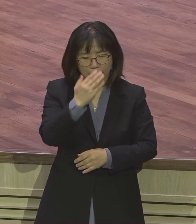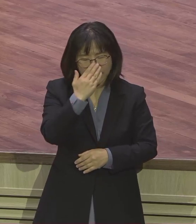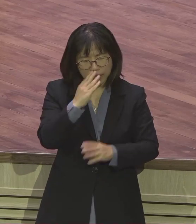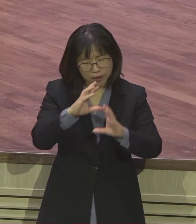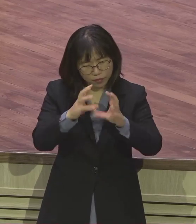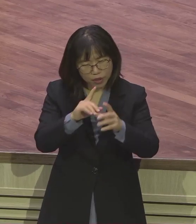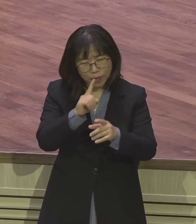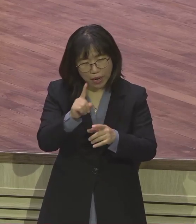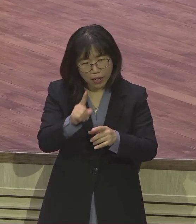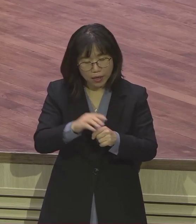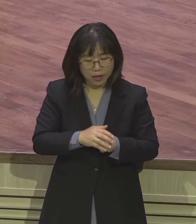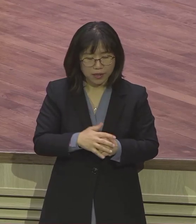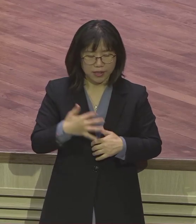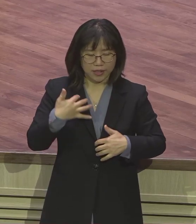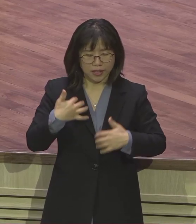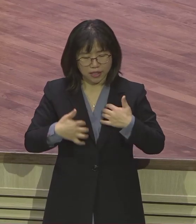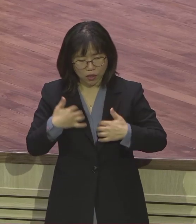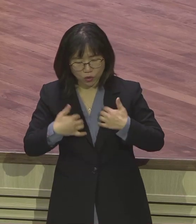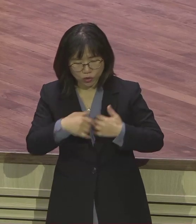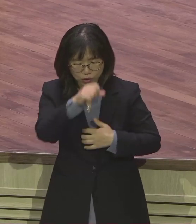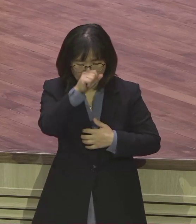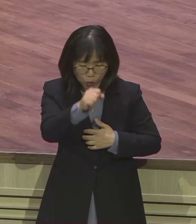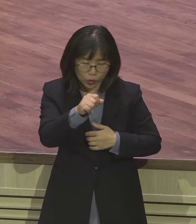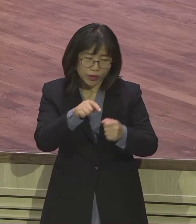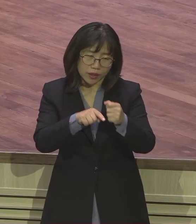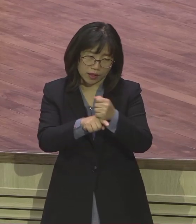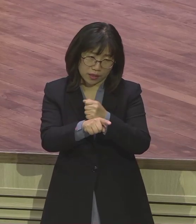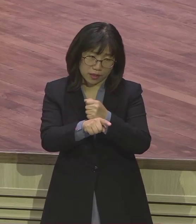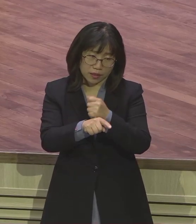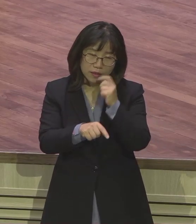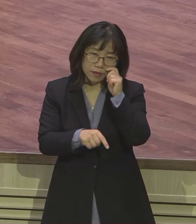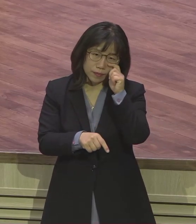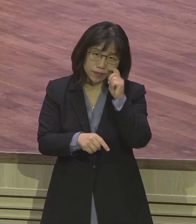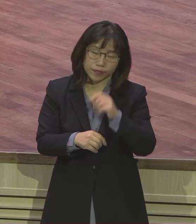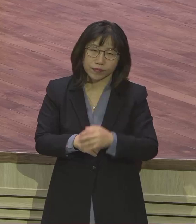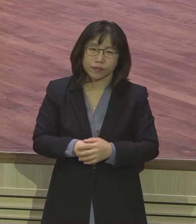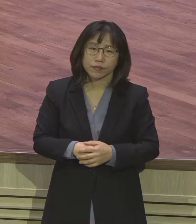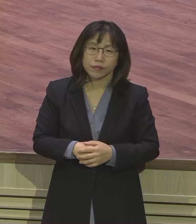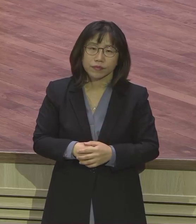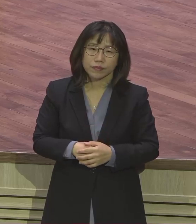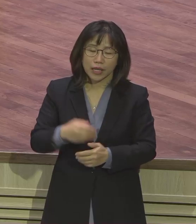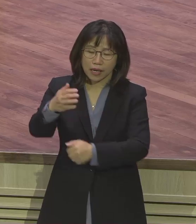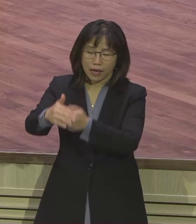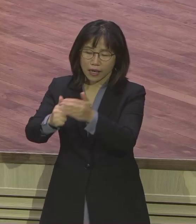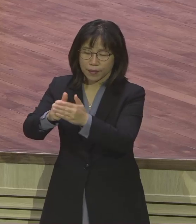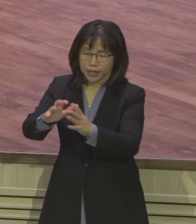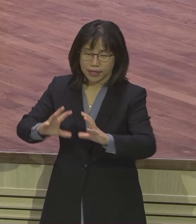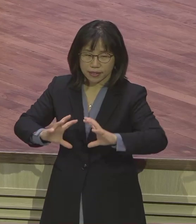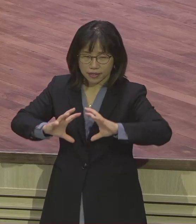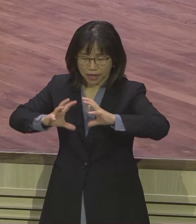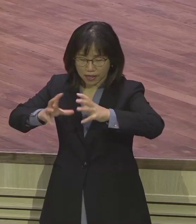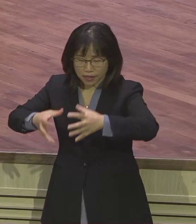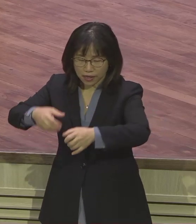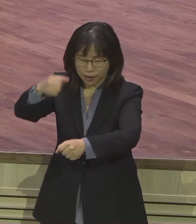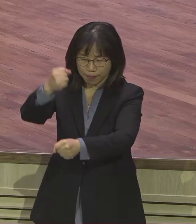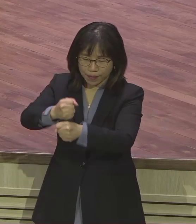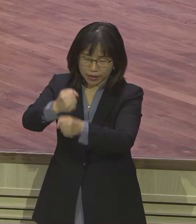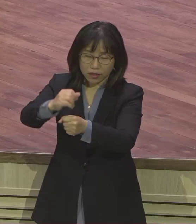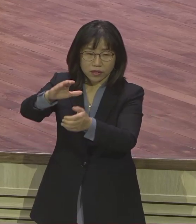유쾌한 그런 의미가 있는데 장세일장 30일째로 보면 하나님이 천지를 창조하시고 나서 하신 말씀입니다. 하나님